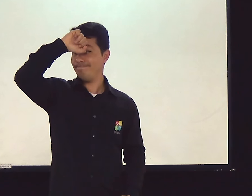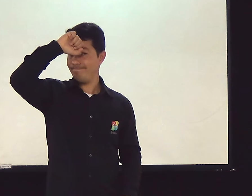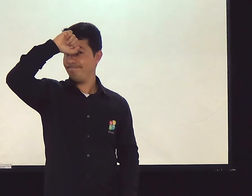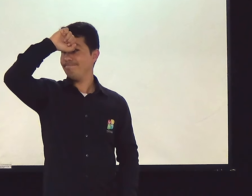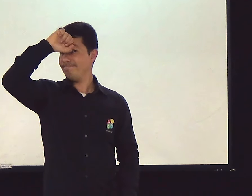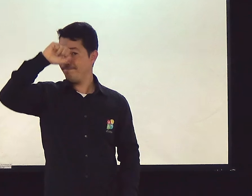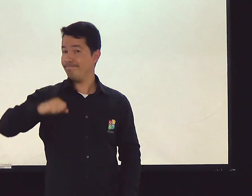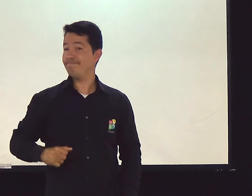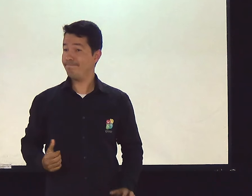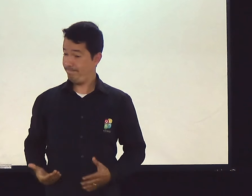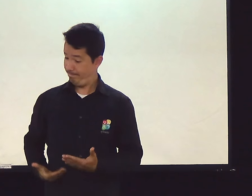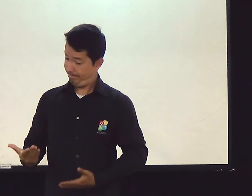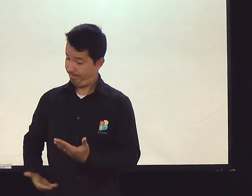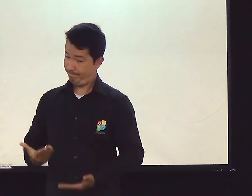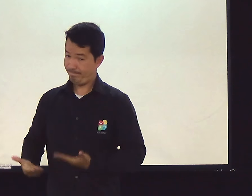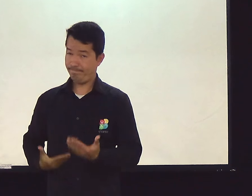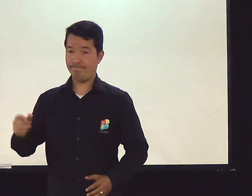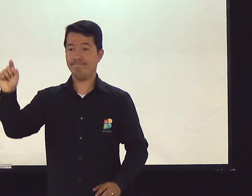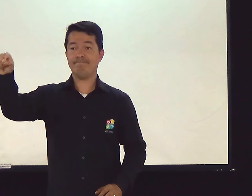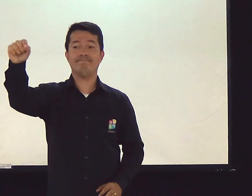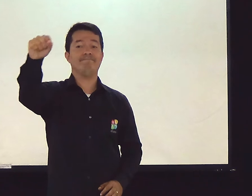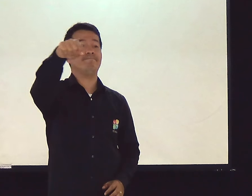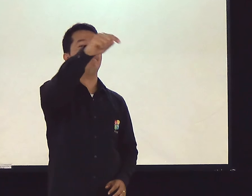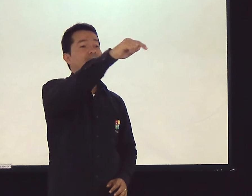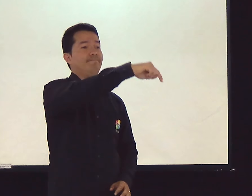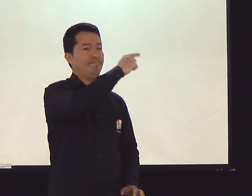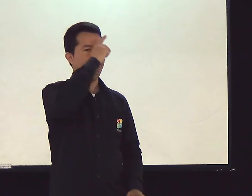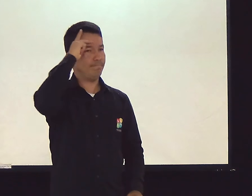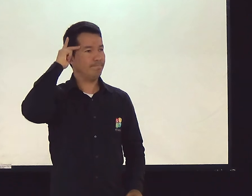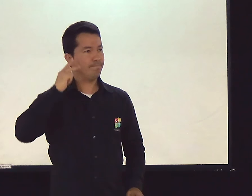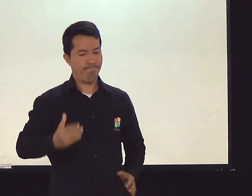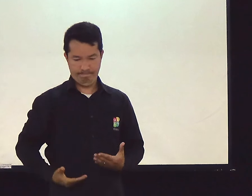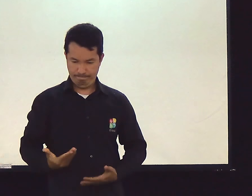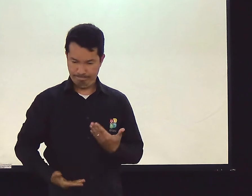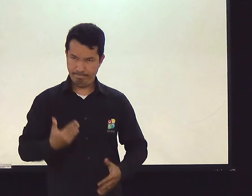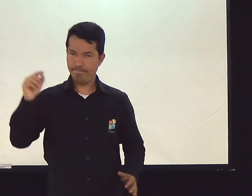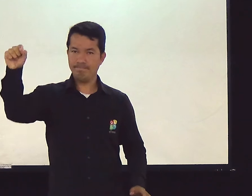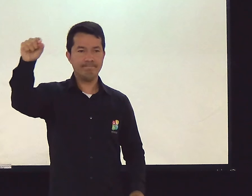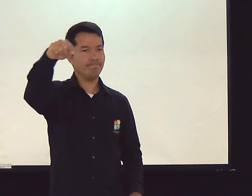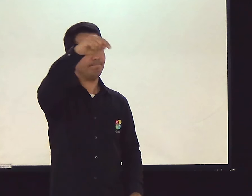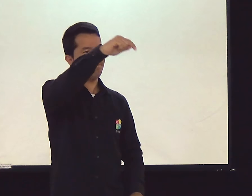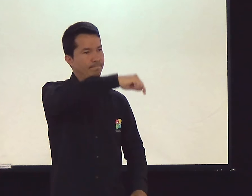A precisa aprender. Se você não aprende a servir, aprenda a servir. Aprenda.